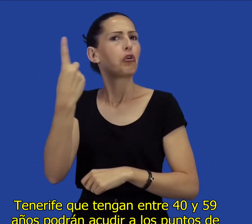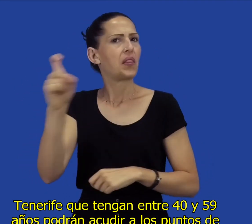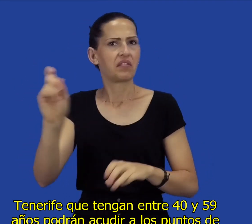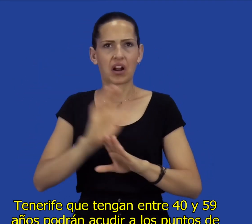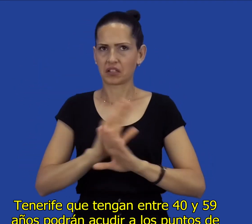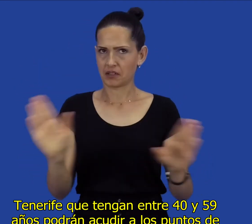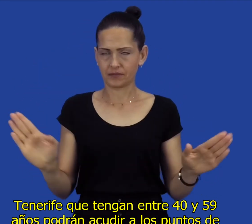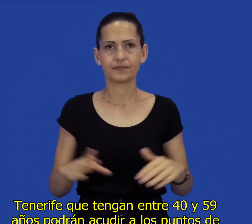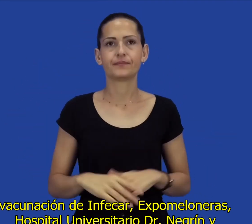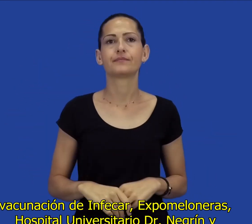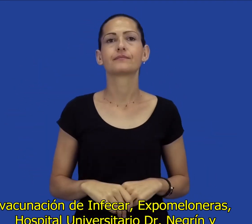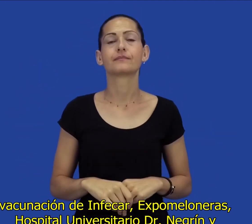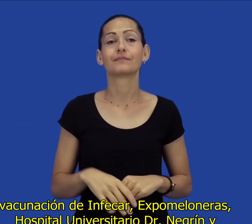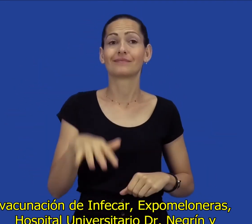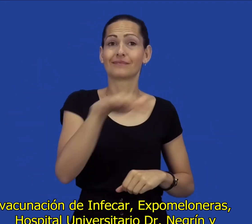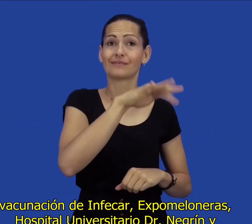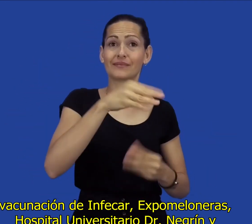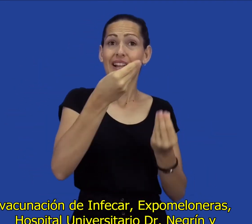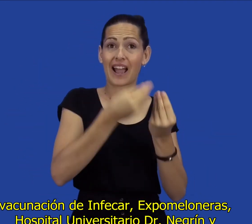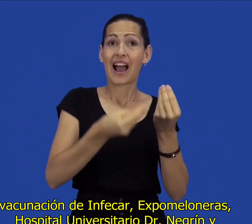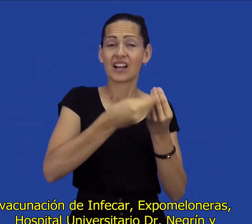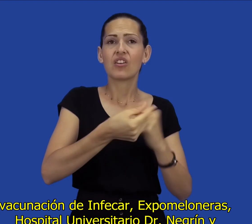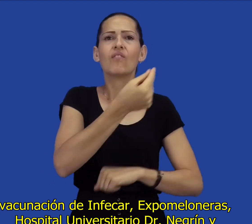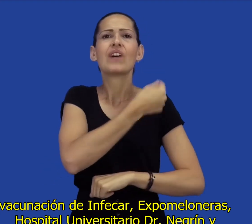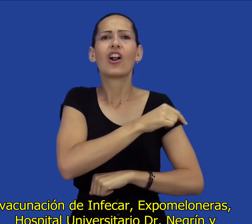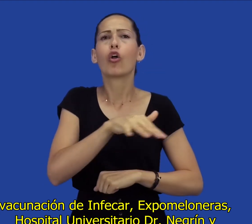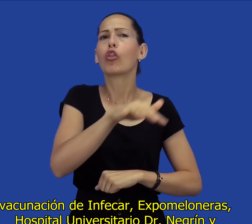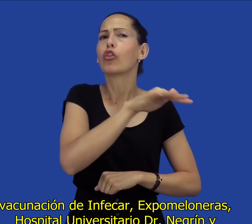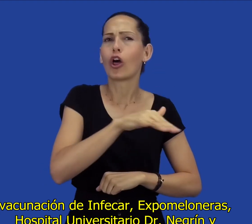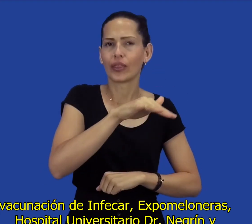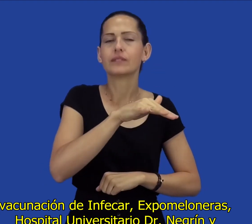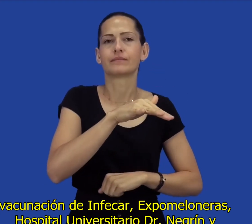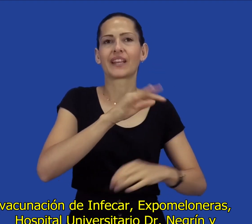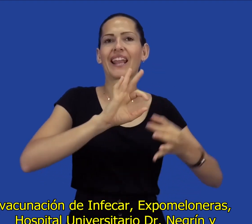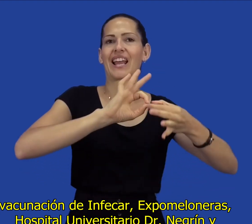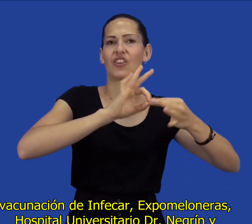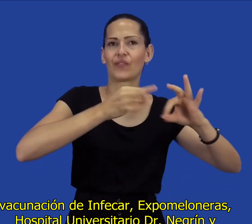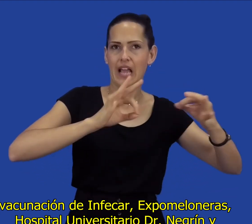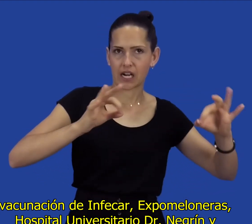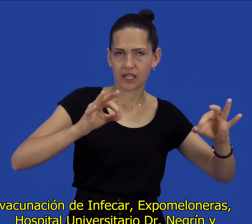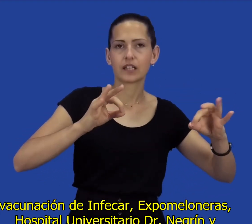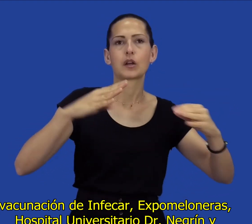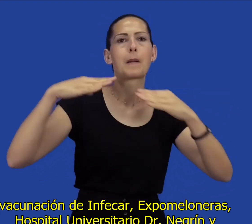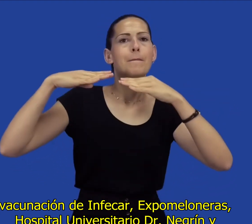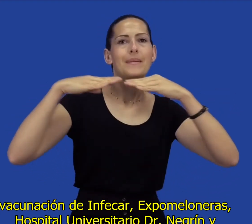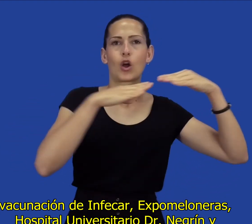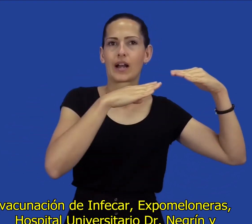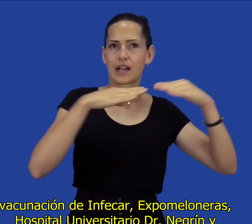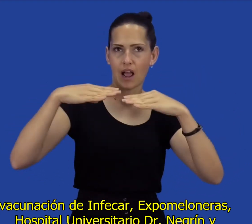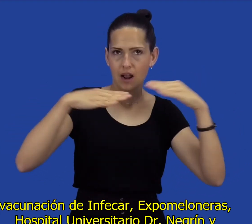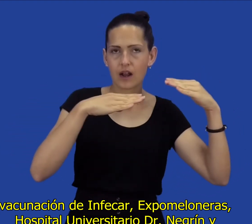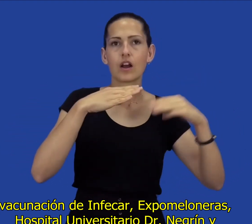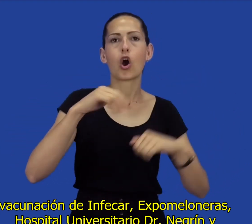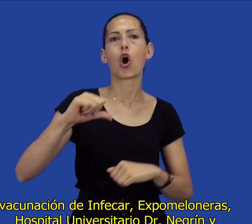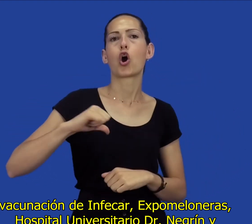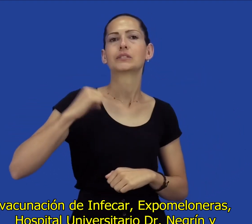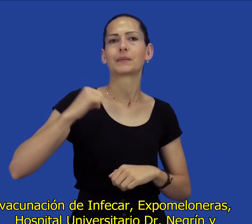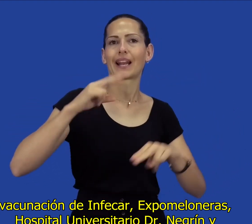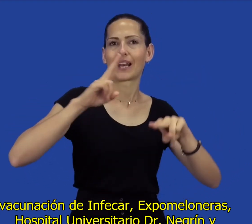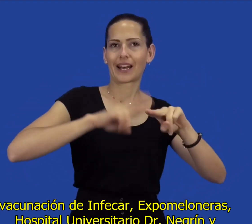vacunación de Infecar, Expo Meloneras Hospital Universitario Doctor